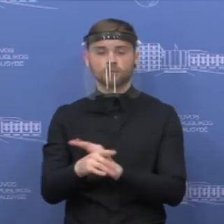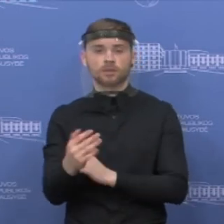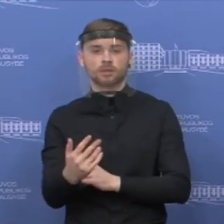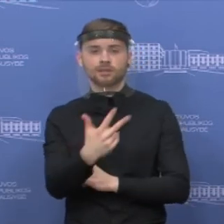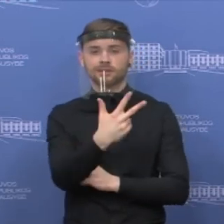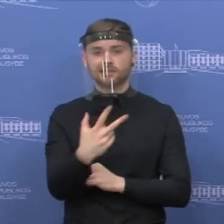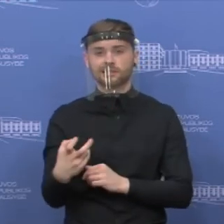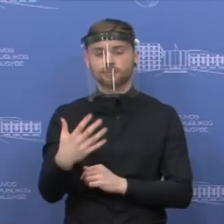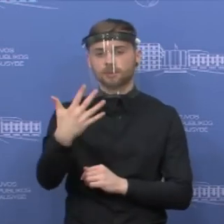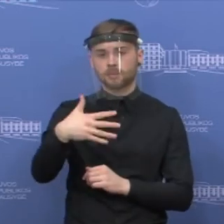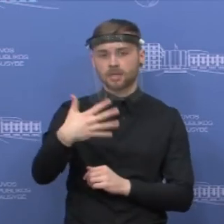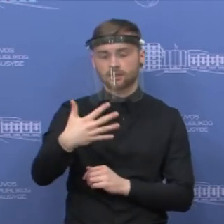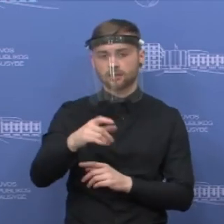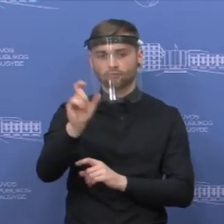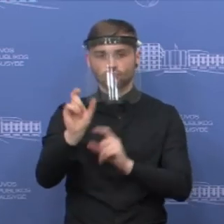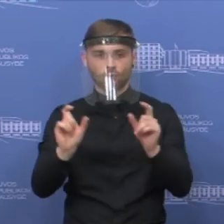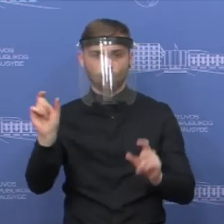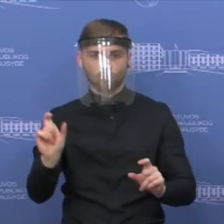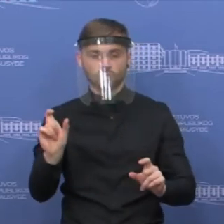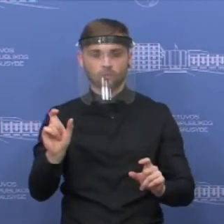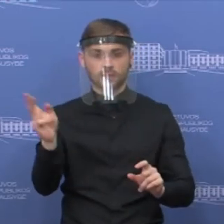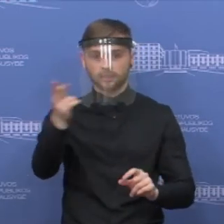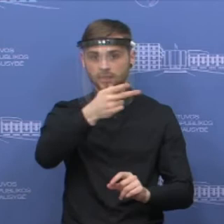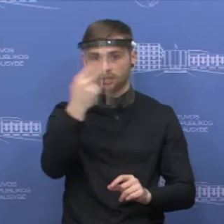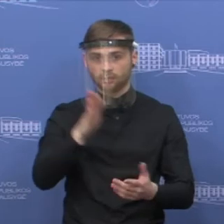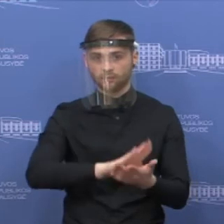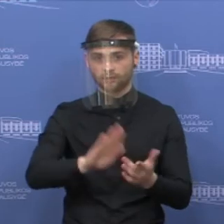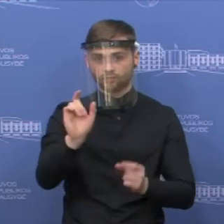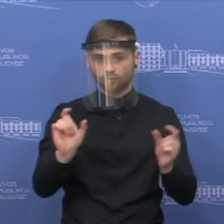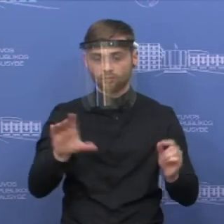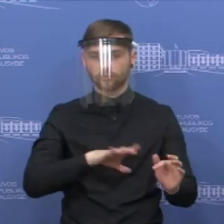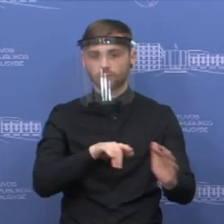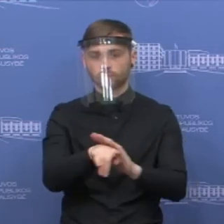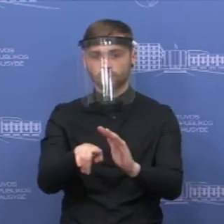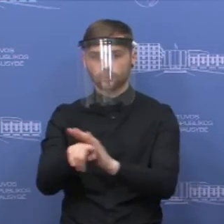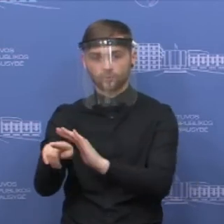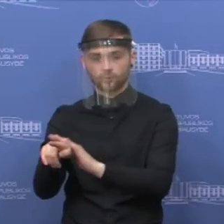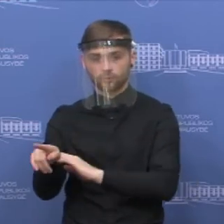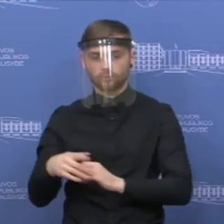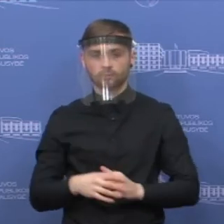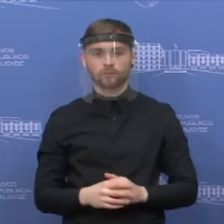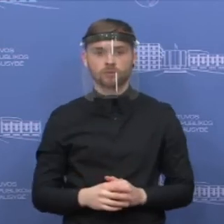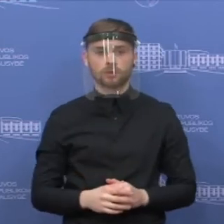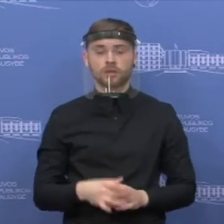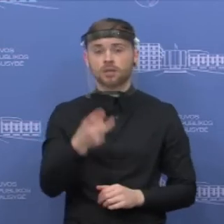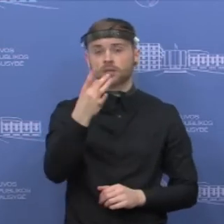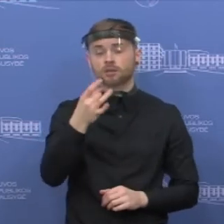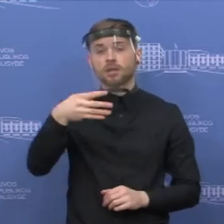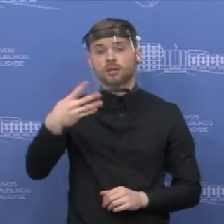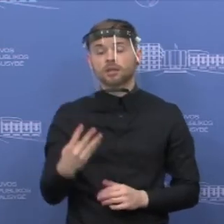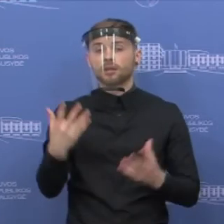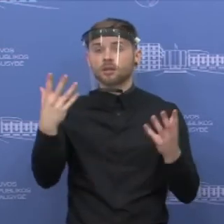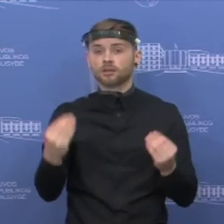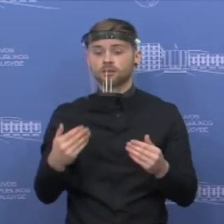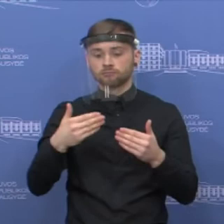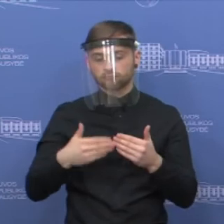asmenų Lietuvos Respublikos piliečių. iš Lietuvos Respublikos, tai po Gegužės ketvirtos